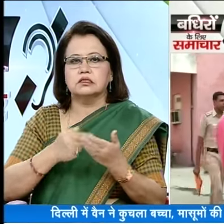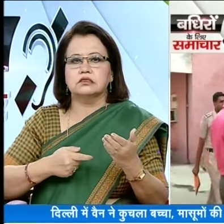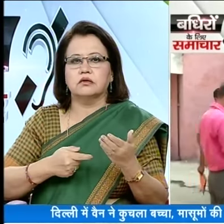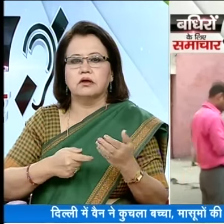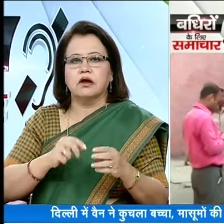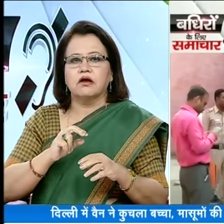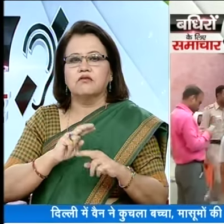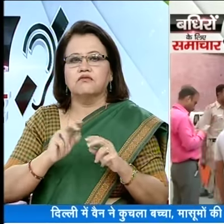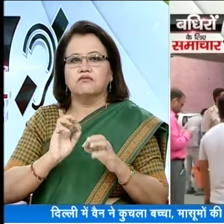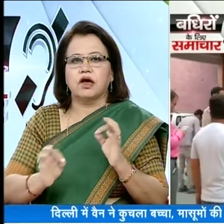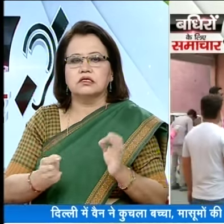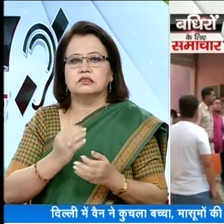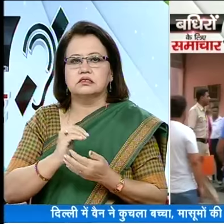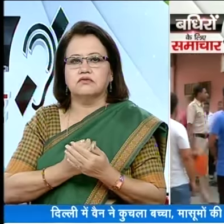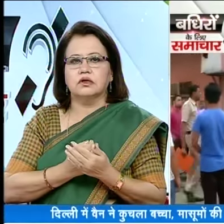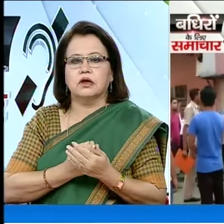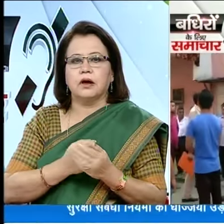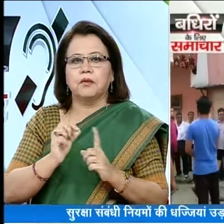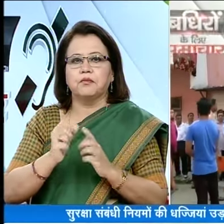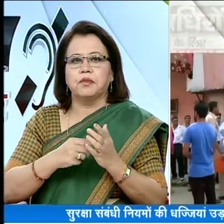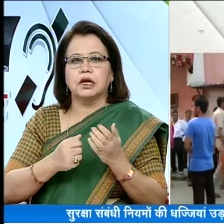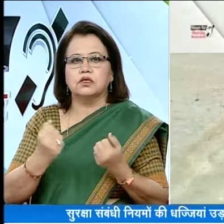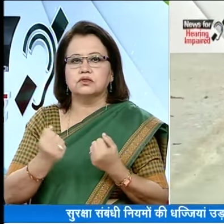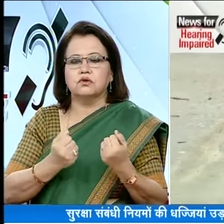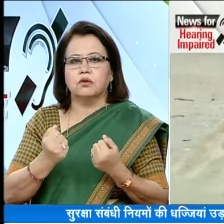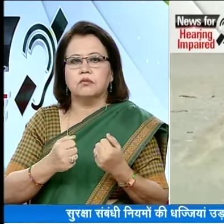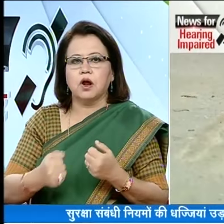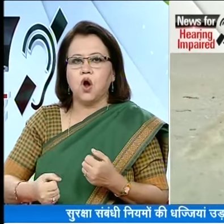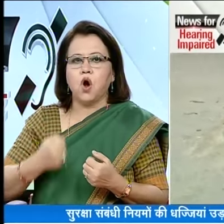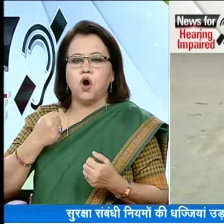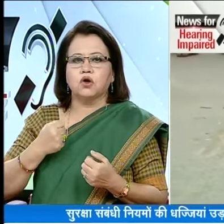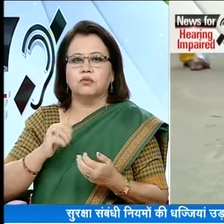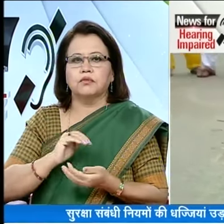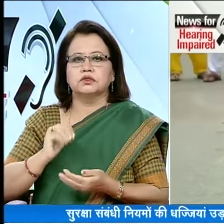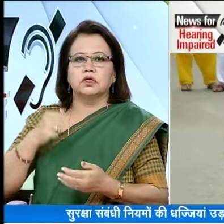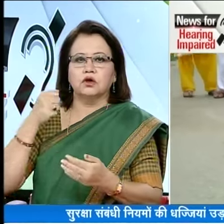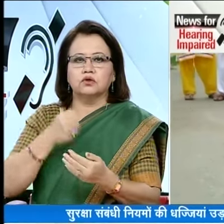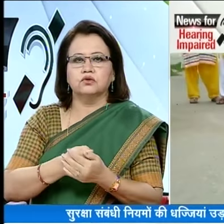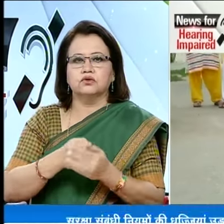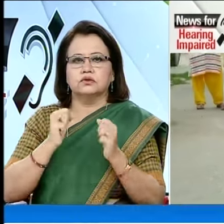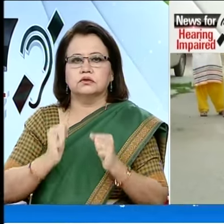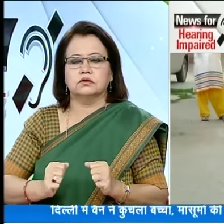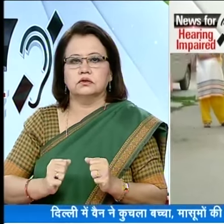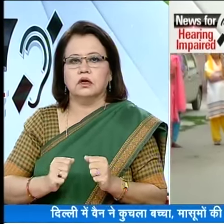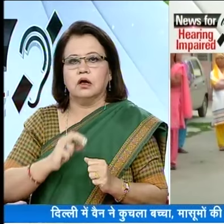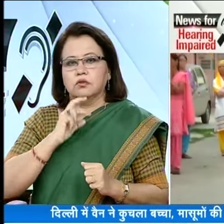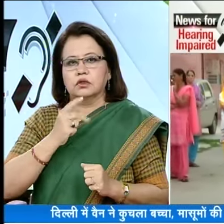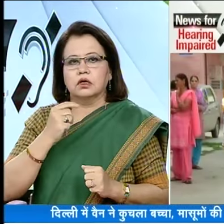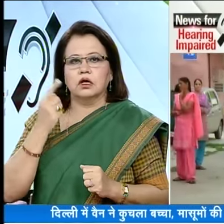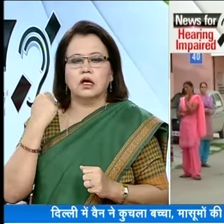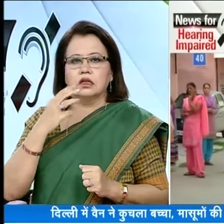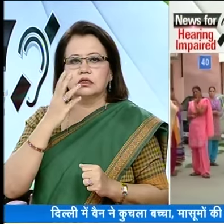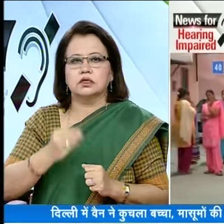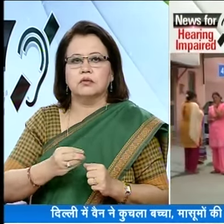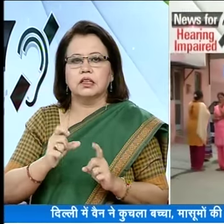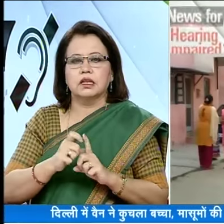ना ही फायर सेफटी सिस्टम तो पट्टा में स्कूल वेन और आटो में बच्चों को ठूस कर बिठाए गया था आपको बता दे कल